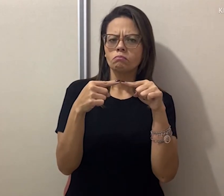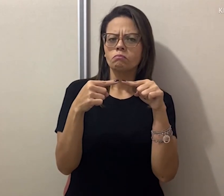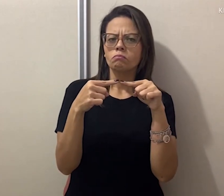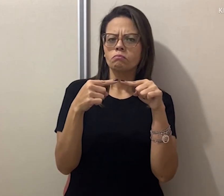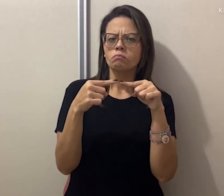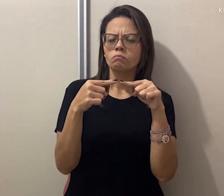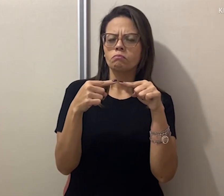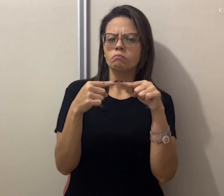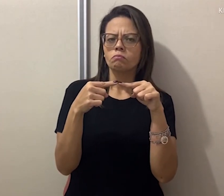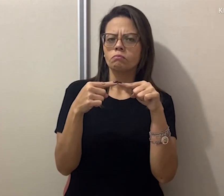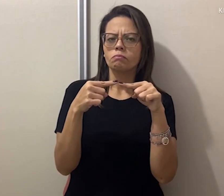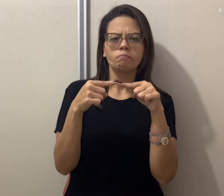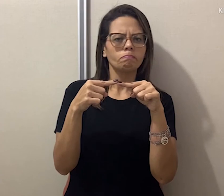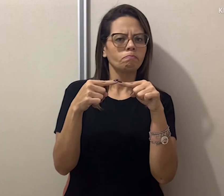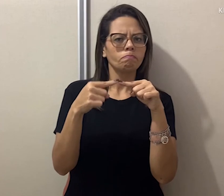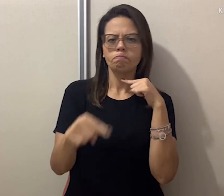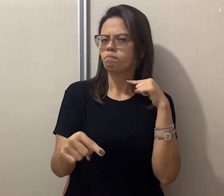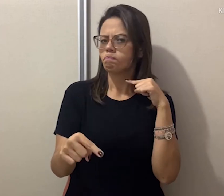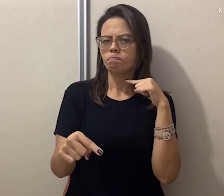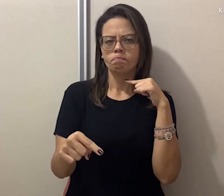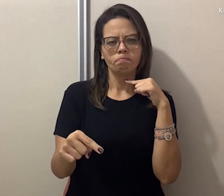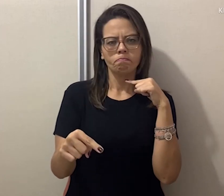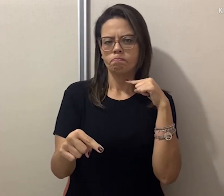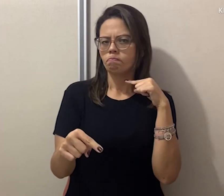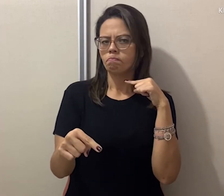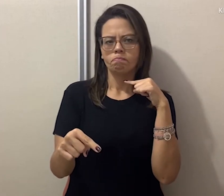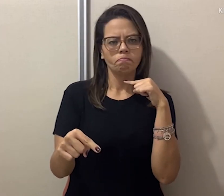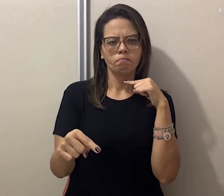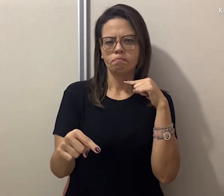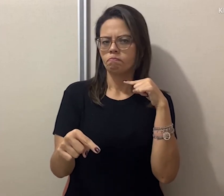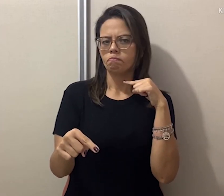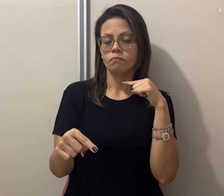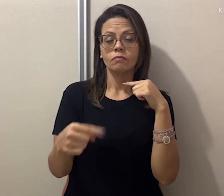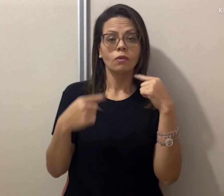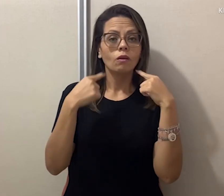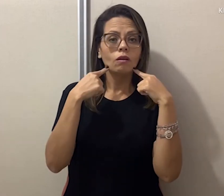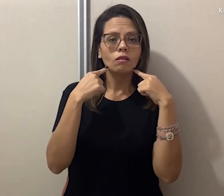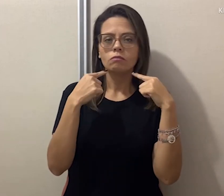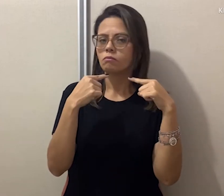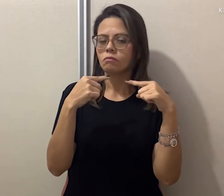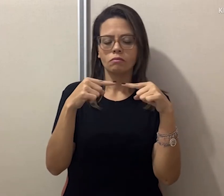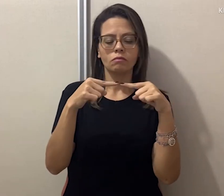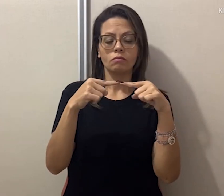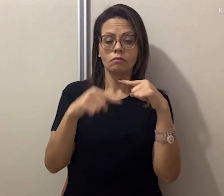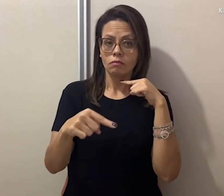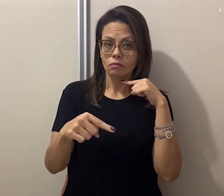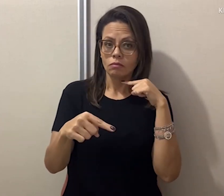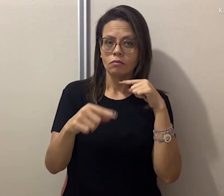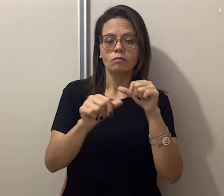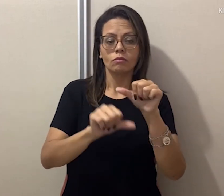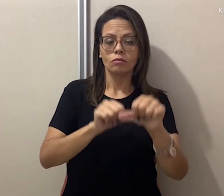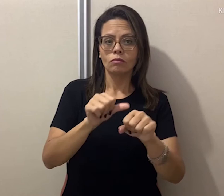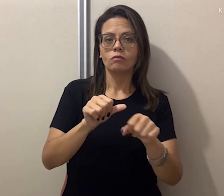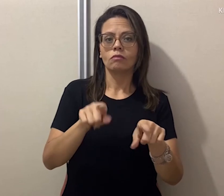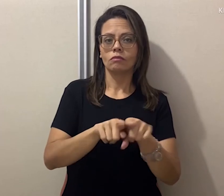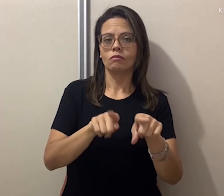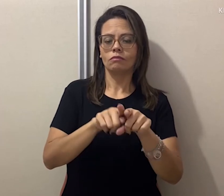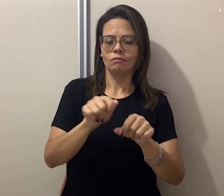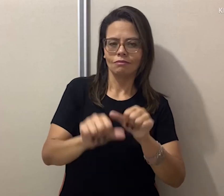Combinar, não combinar. Olha o movimento e o sinal também